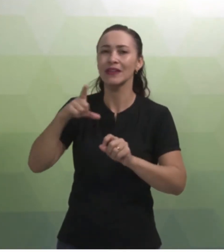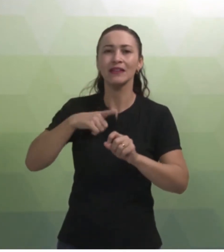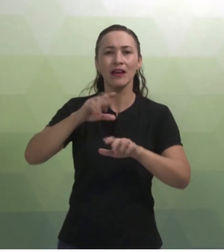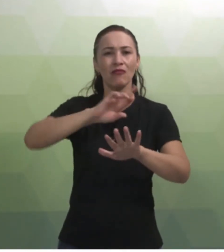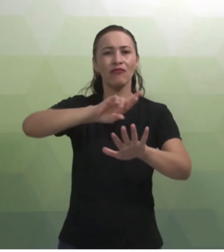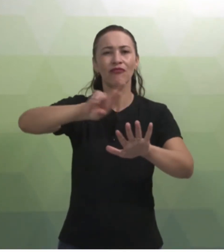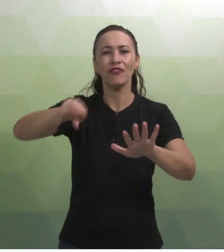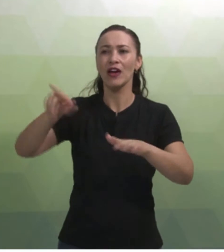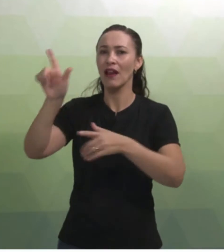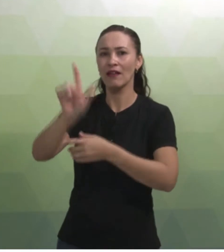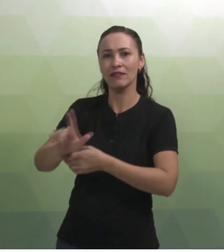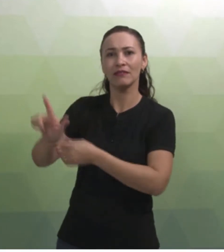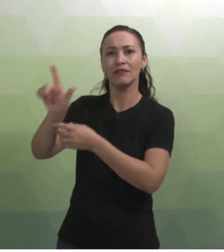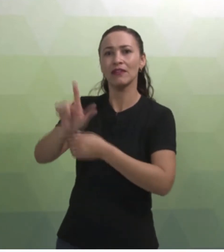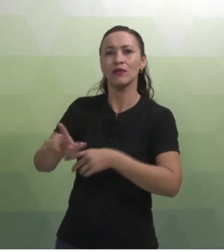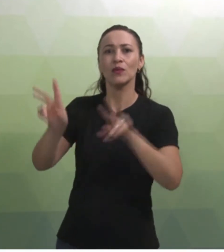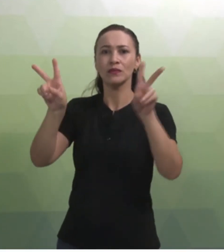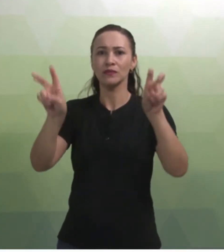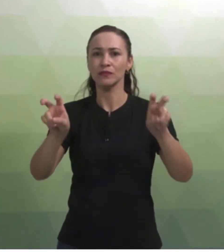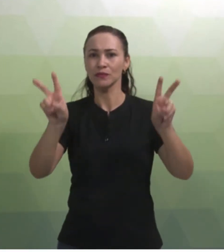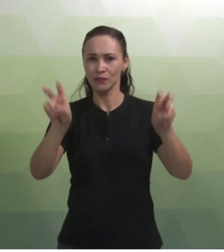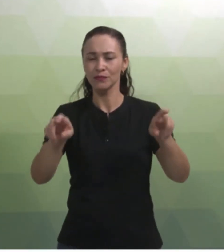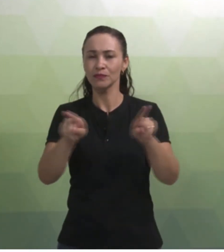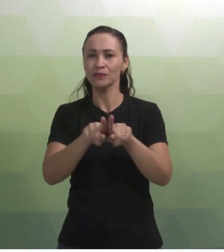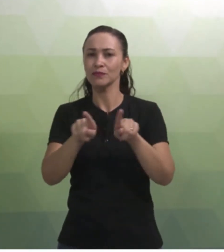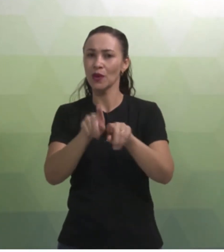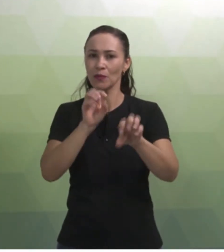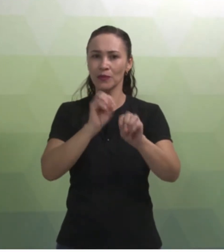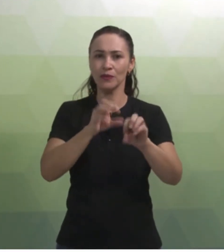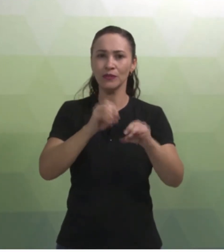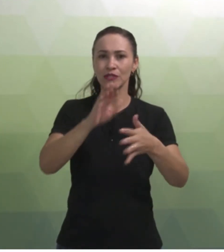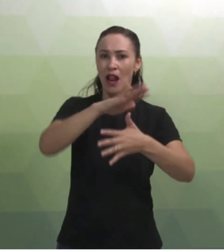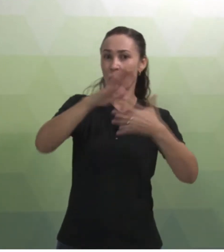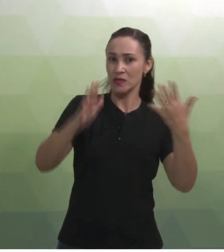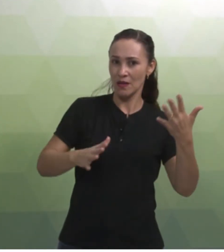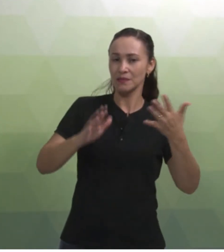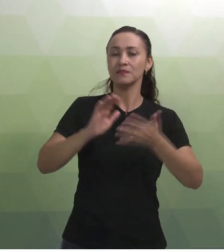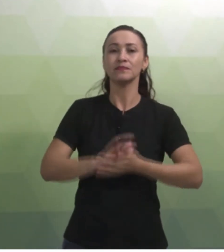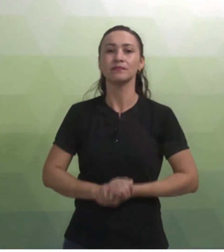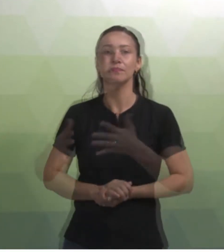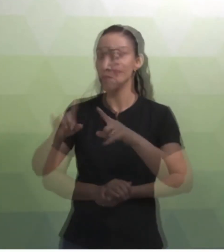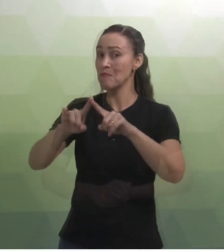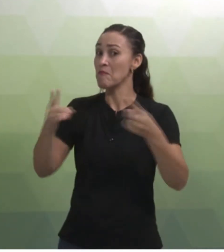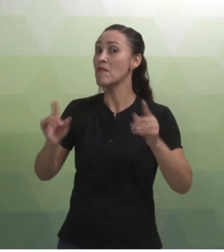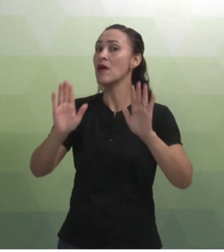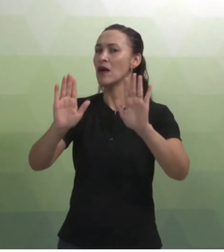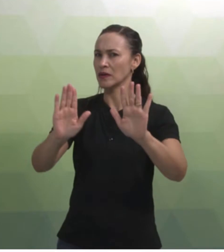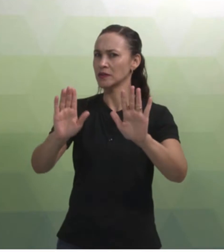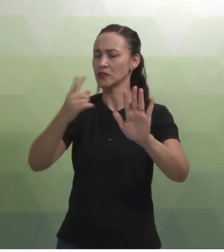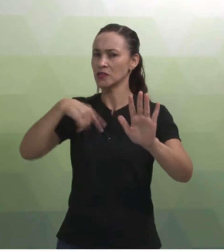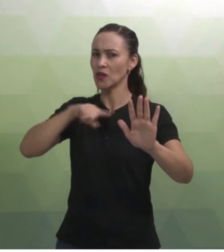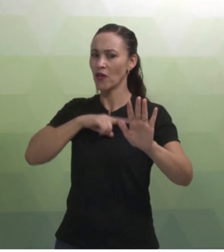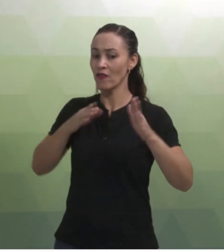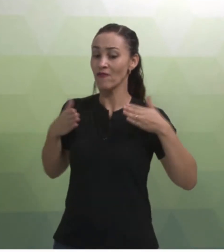literatura a respeito do ensino da língua de sinais. Mas, vamos focar nós, como futuros